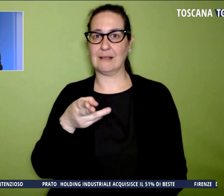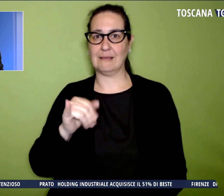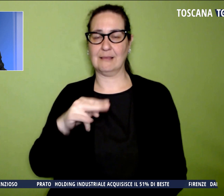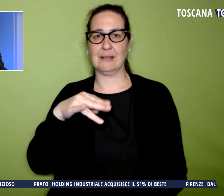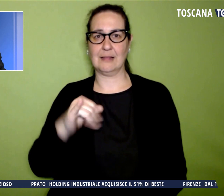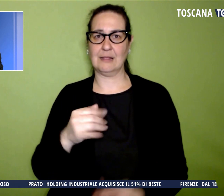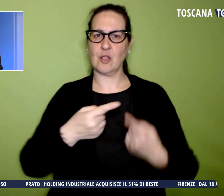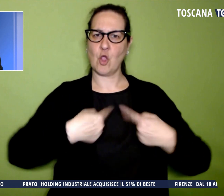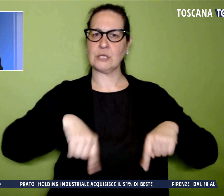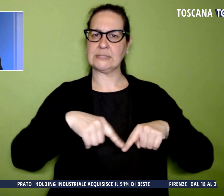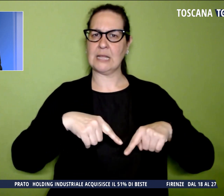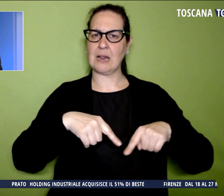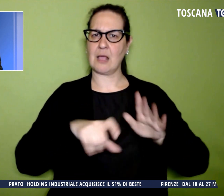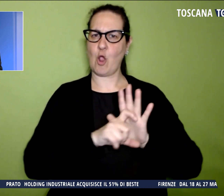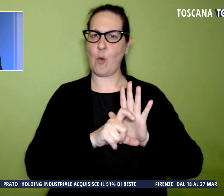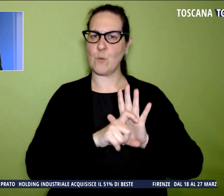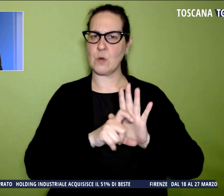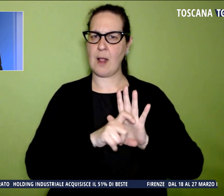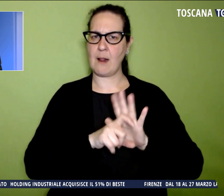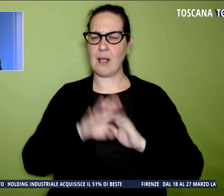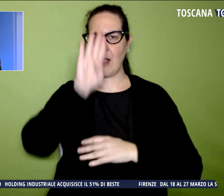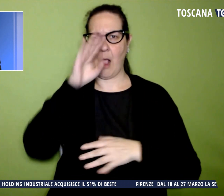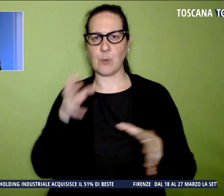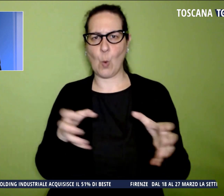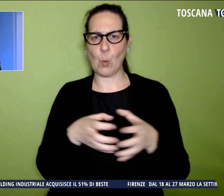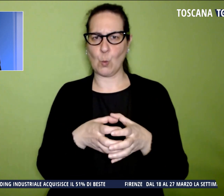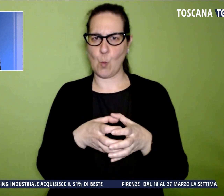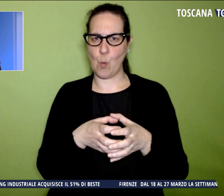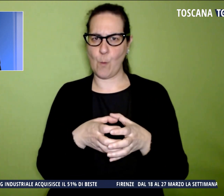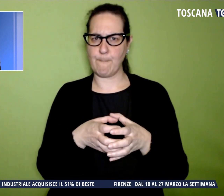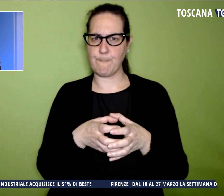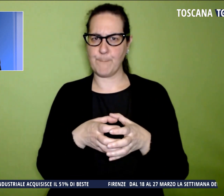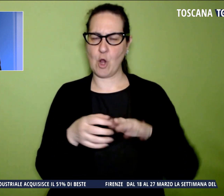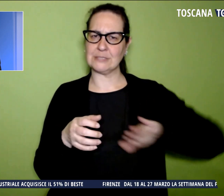capogruppo di Sinistra Italiana a Sesto Fiorentino.